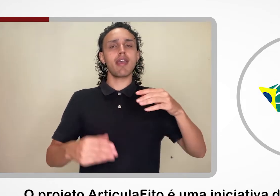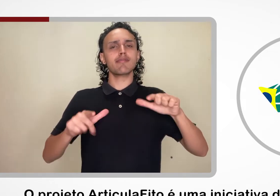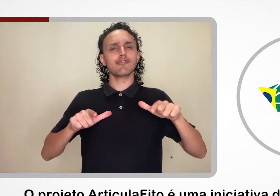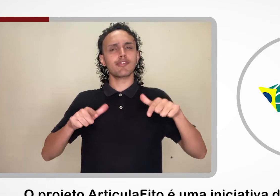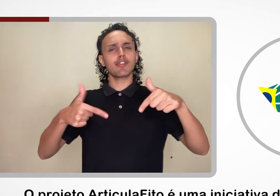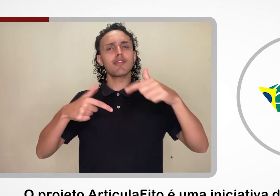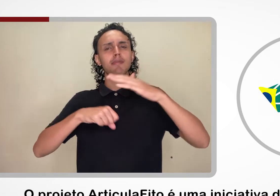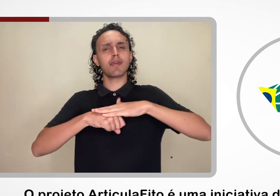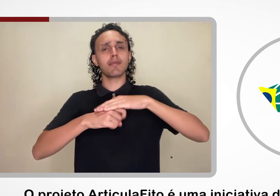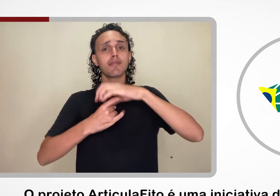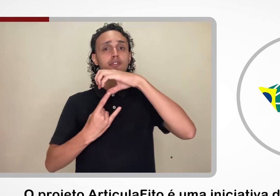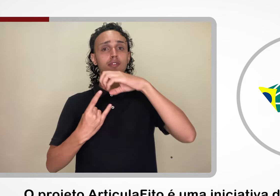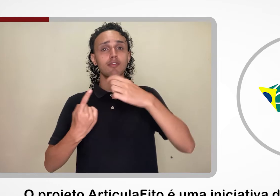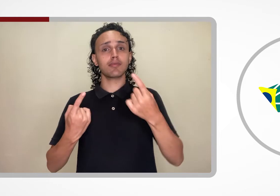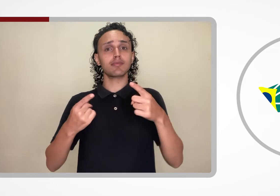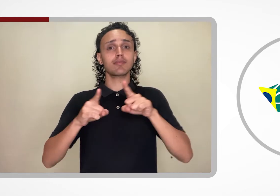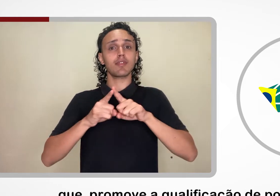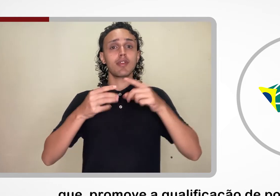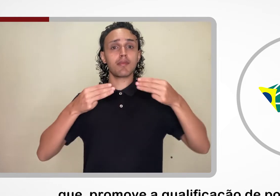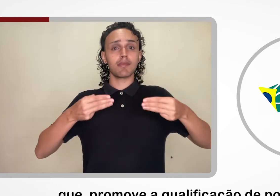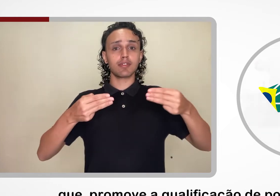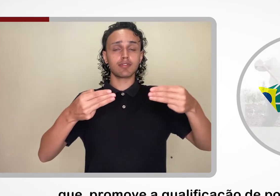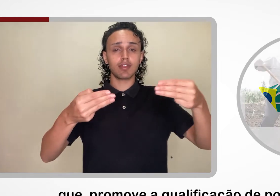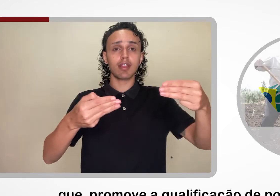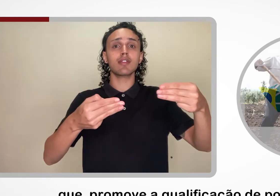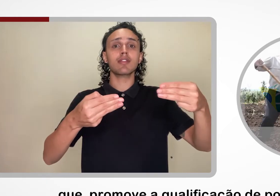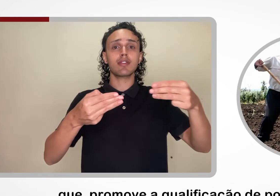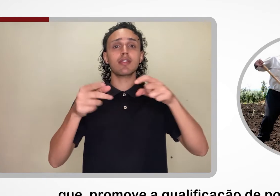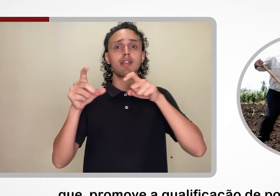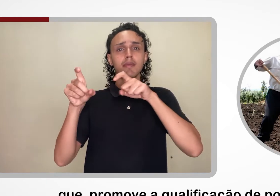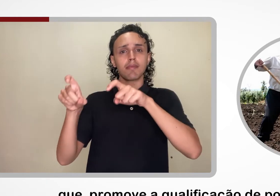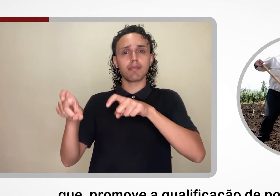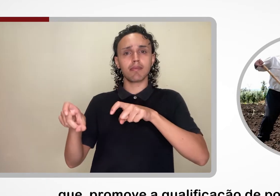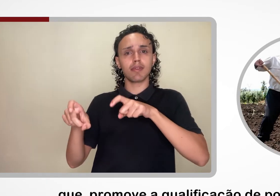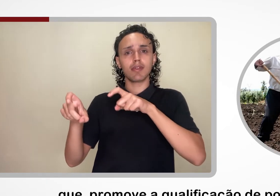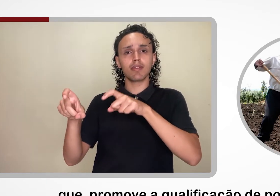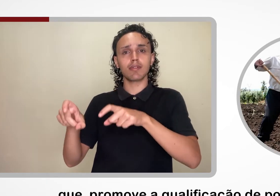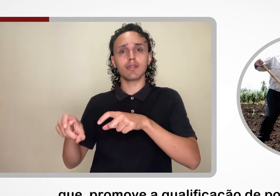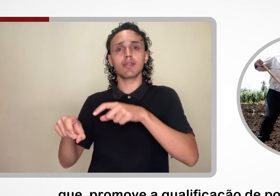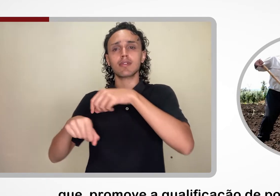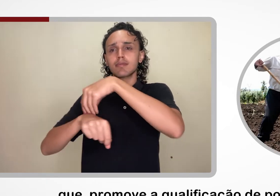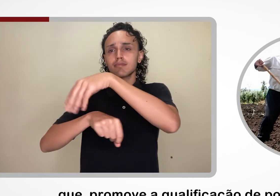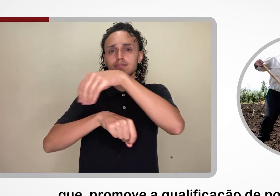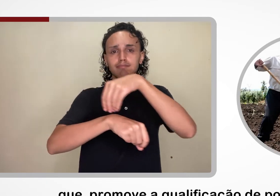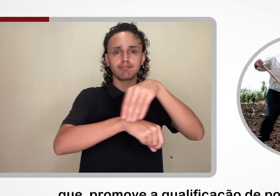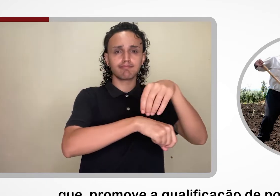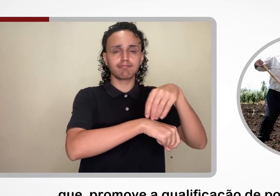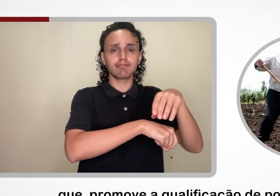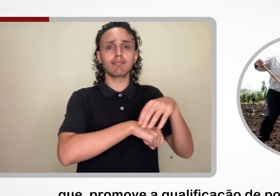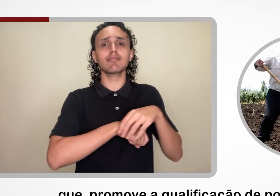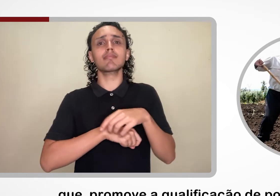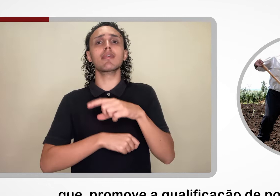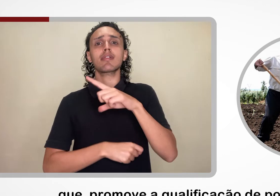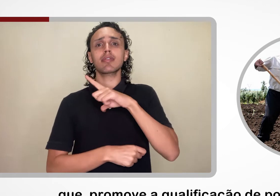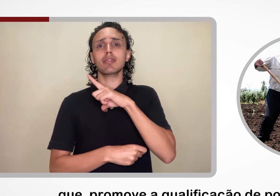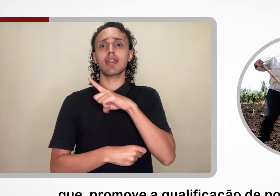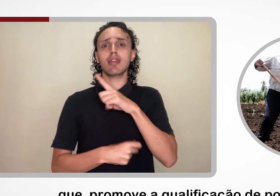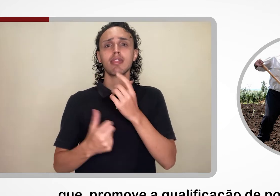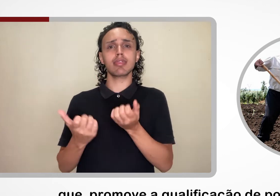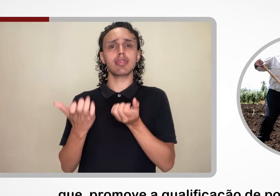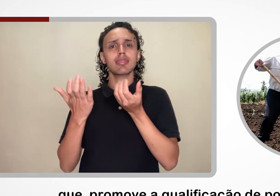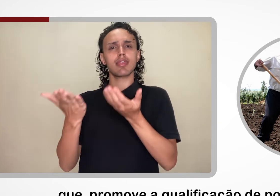Pecuária e Abastecimento, que promove a qualificação de povos e comunidades tradicionais